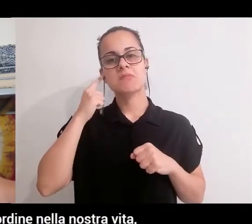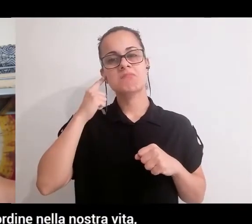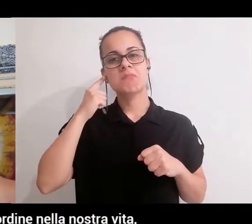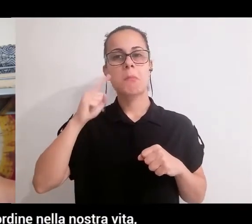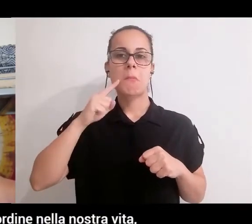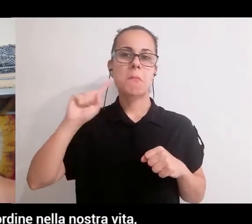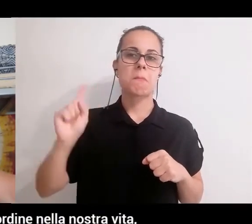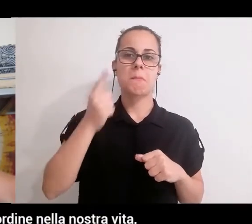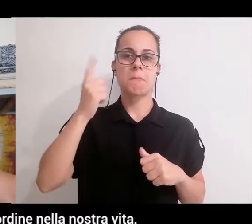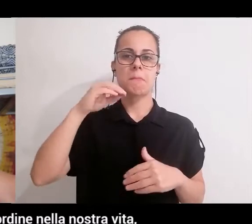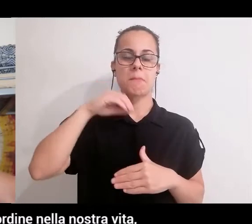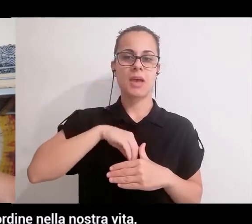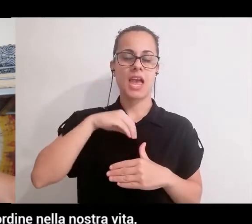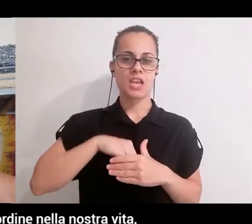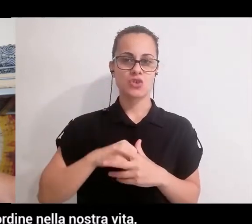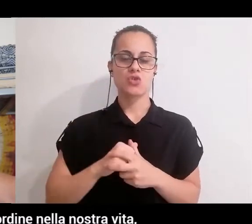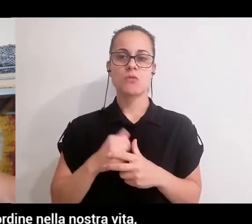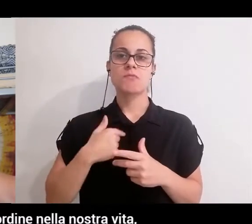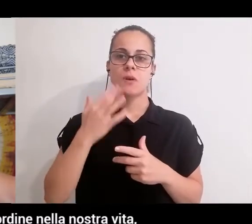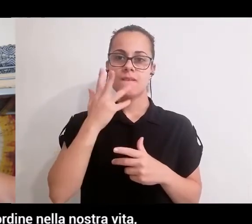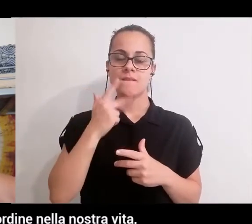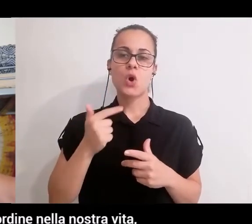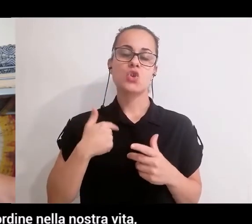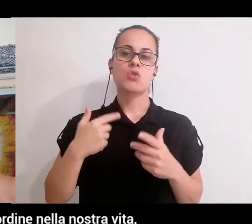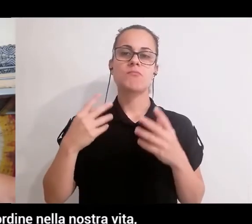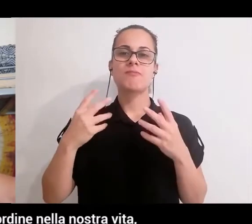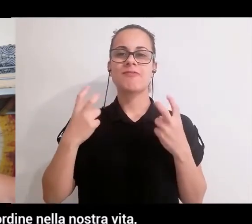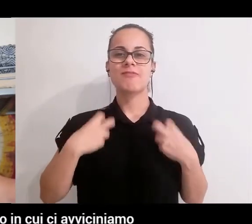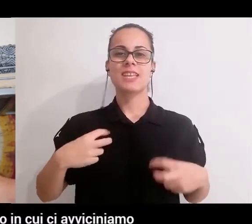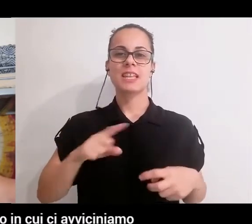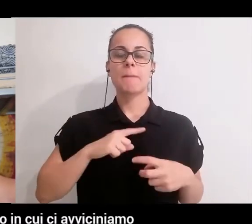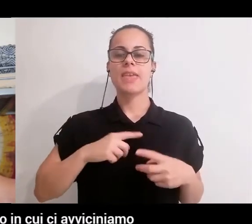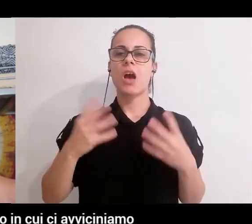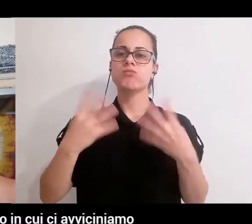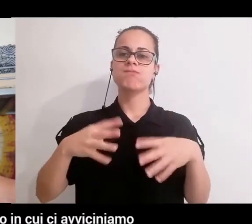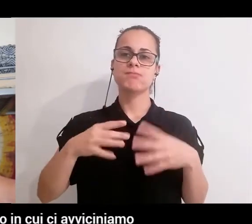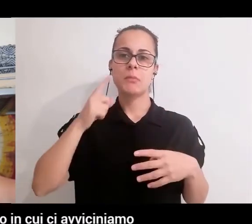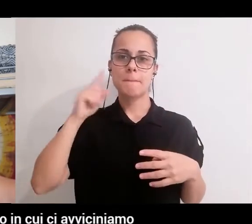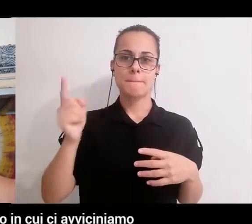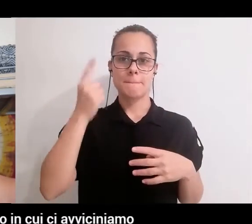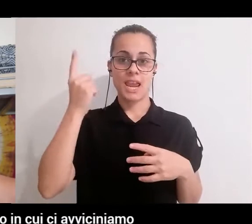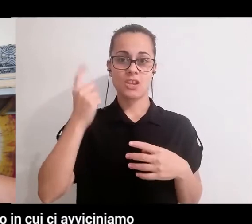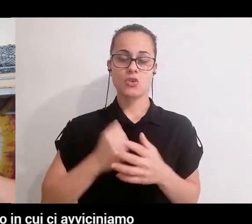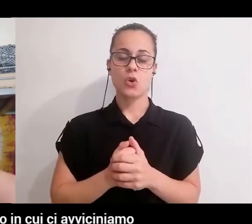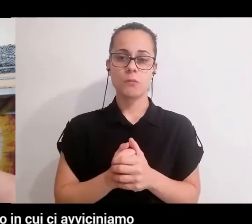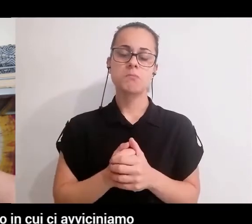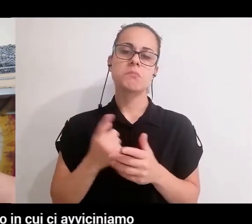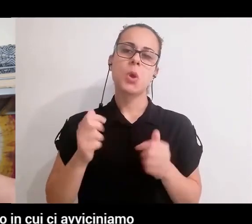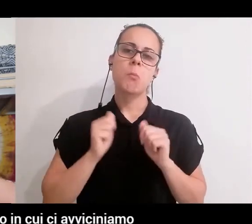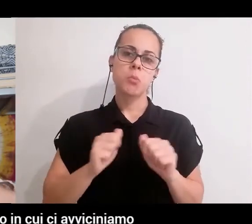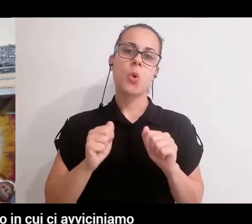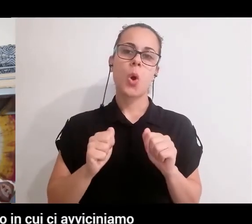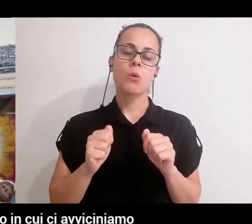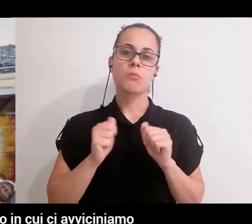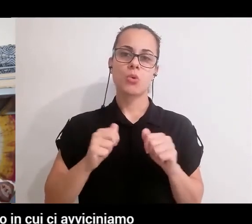ripristinare semplicemente un ordine nella nostra vita, ovviamente questo è l